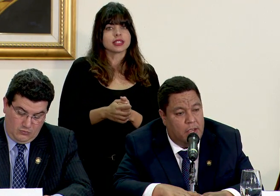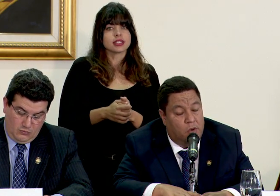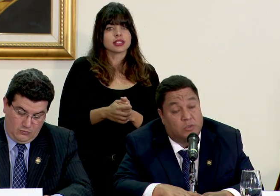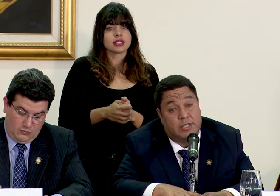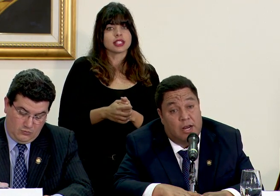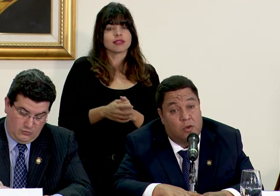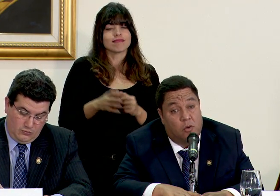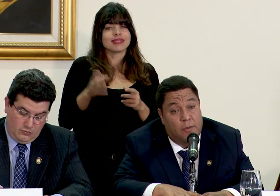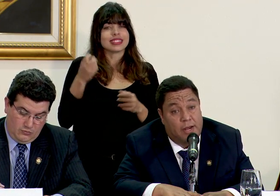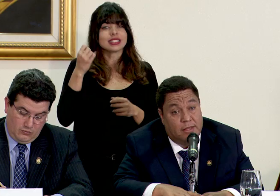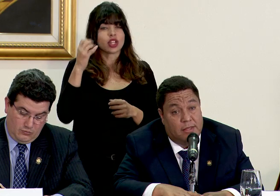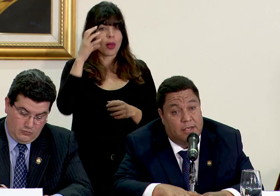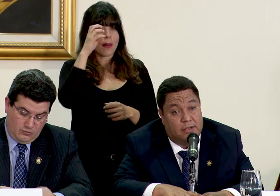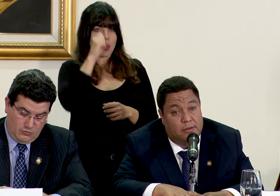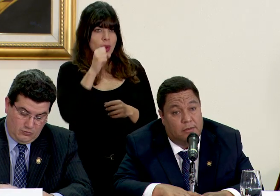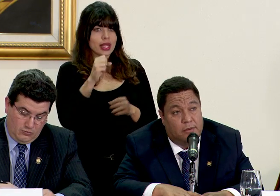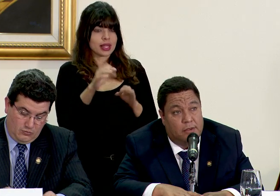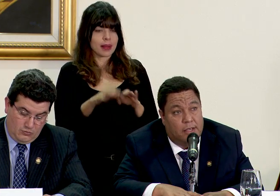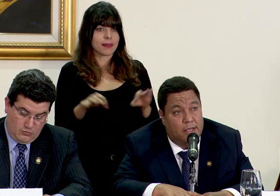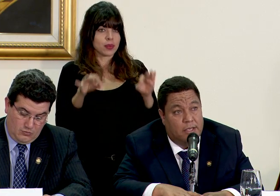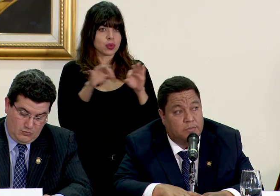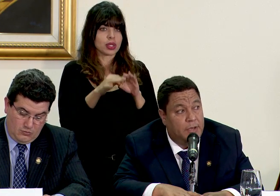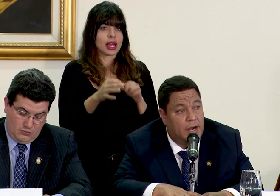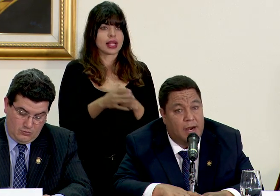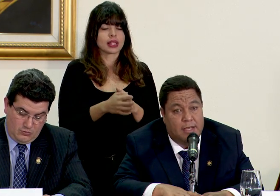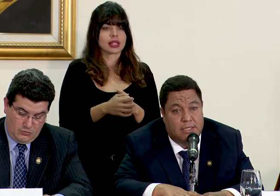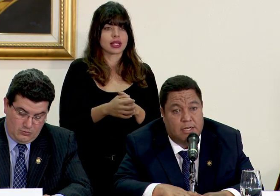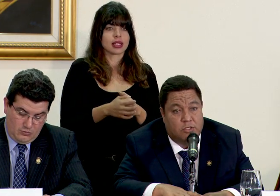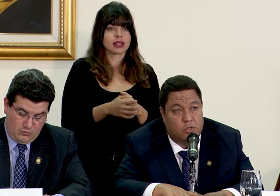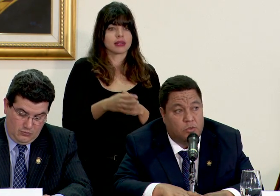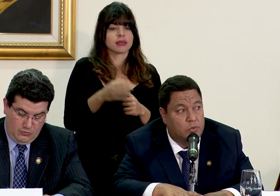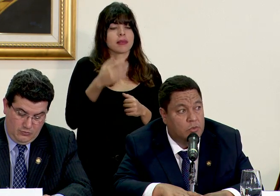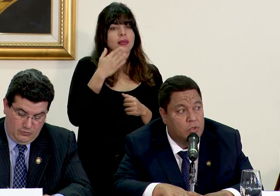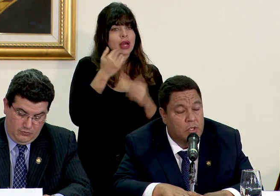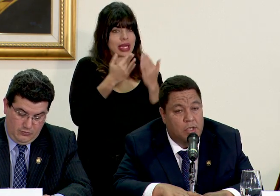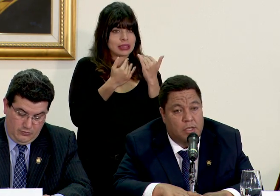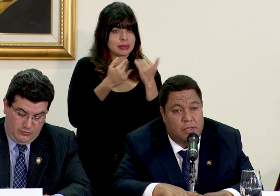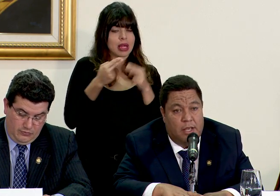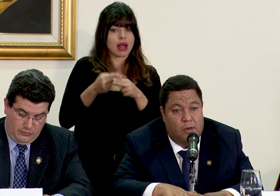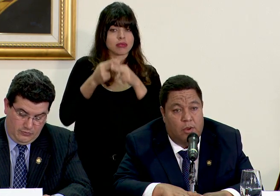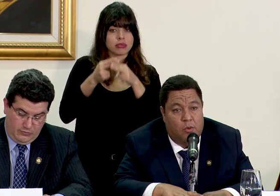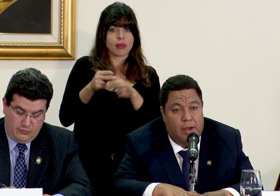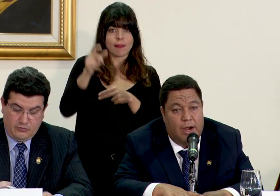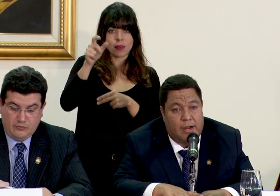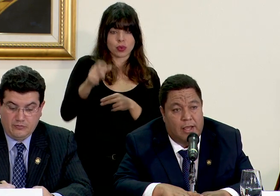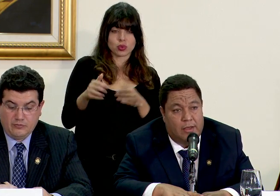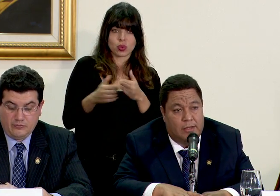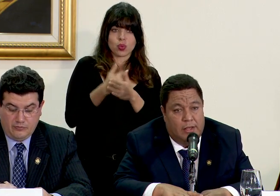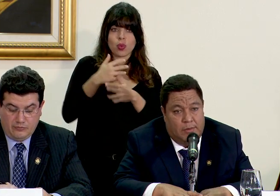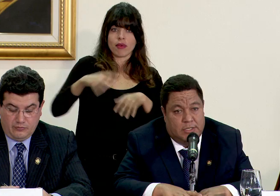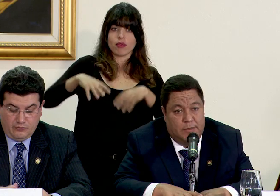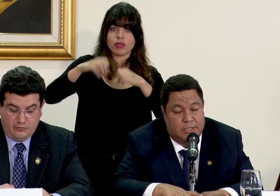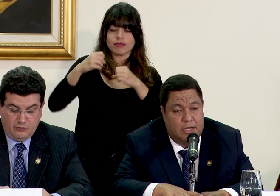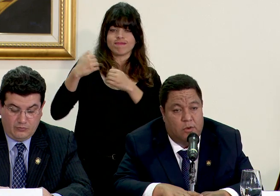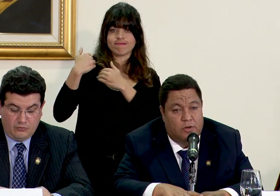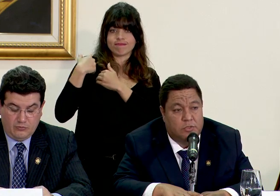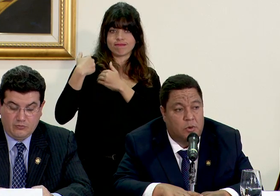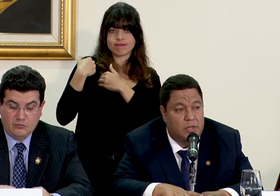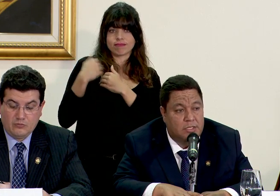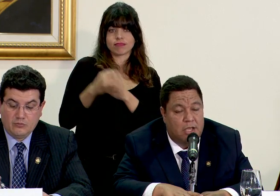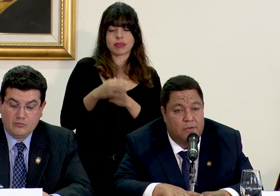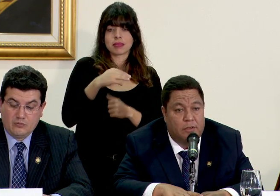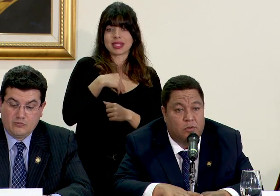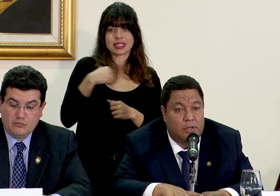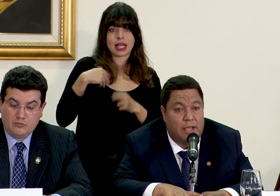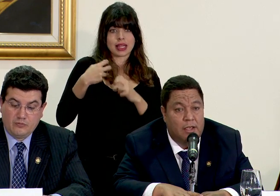he considerado conveniente esperar la designación del nuevo jerarca del viceministerio de